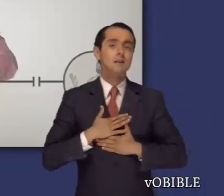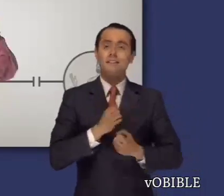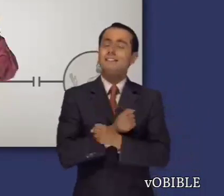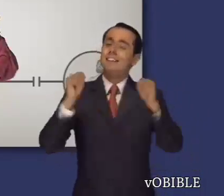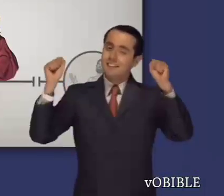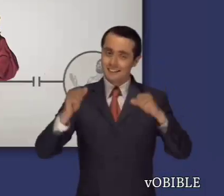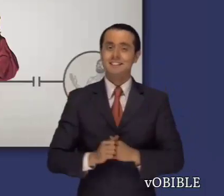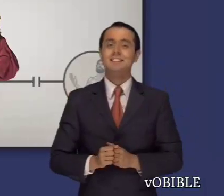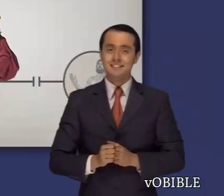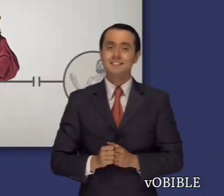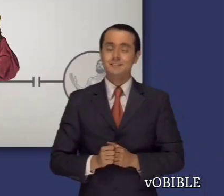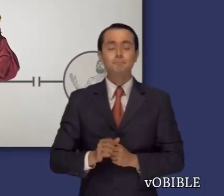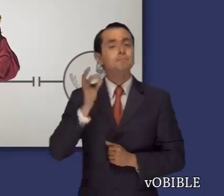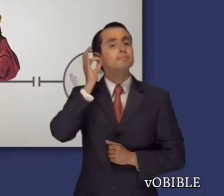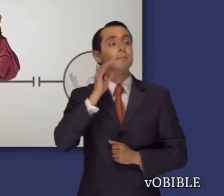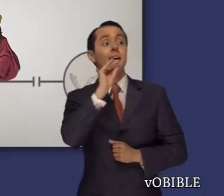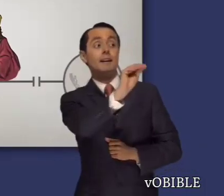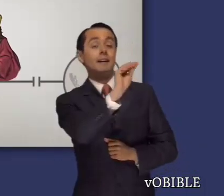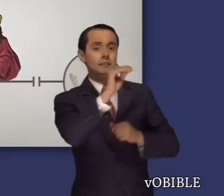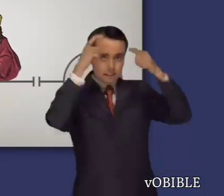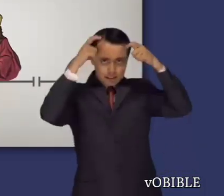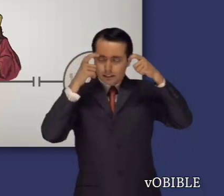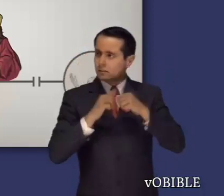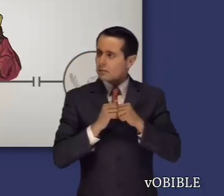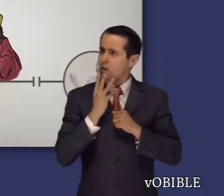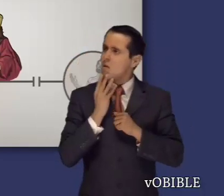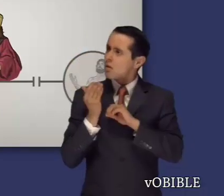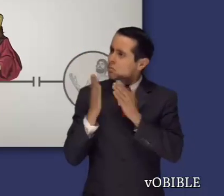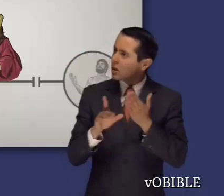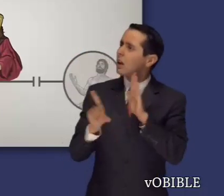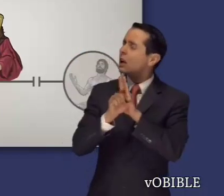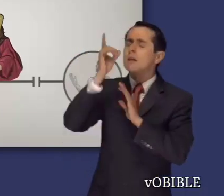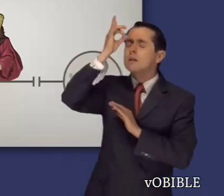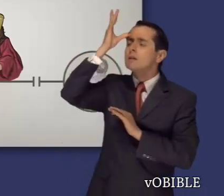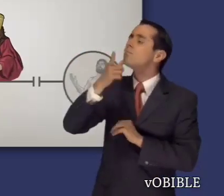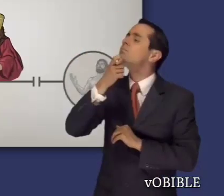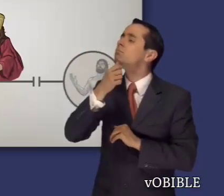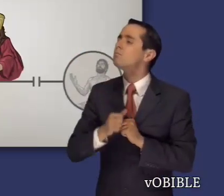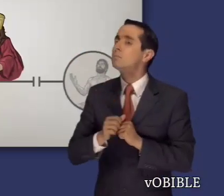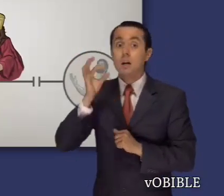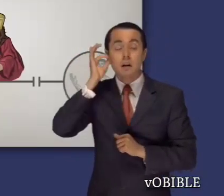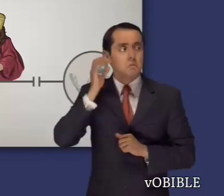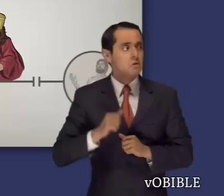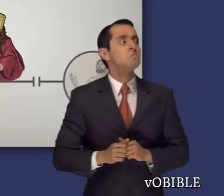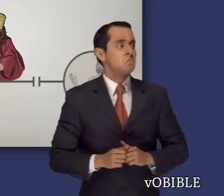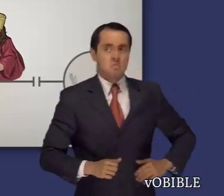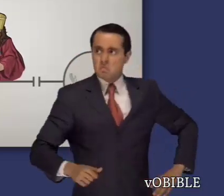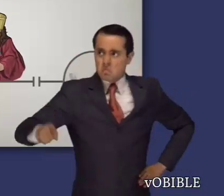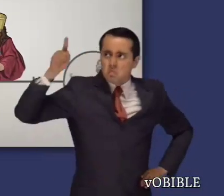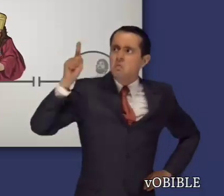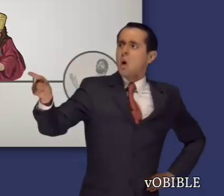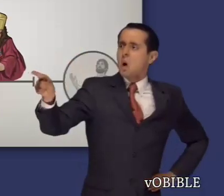Esther se dirigió con valor al rey y denunció el malvado plan. El rey Azuero se enojó tanto que mandó